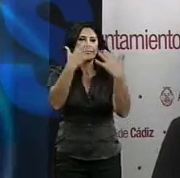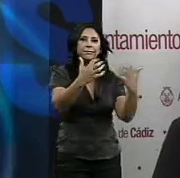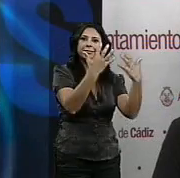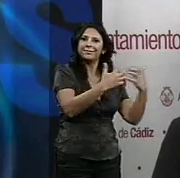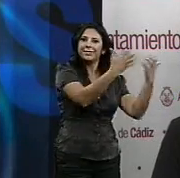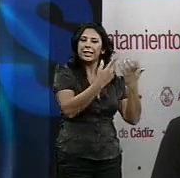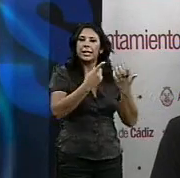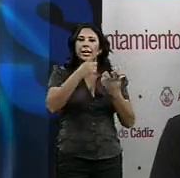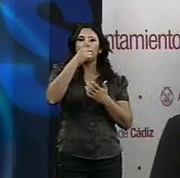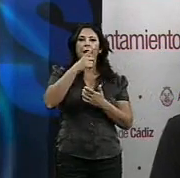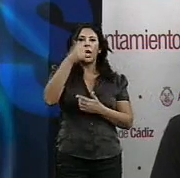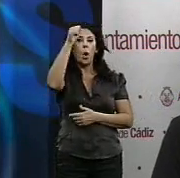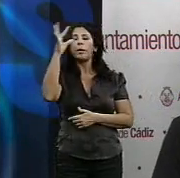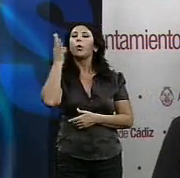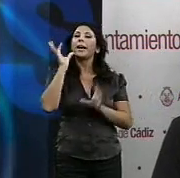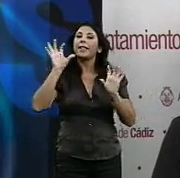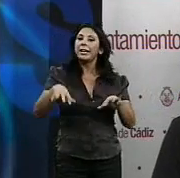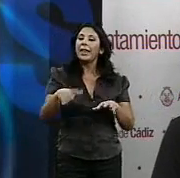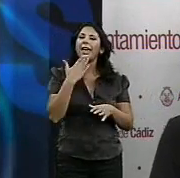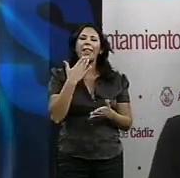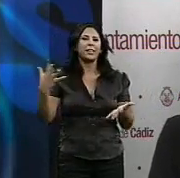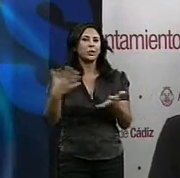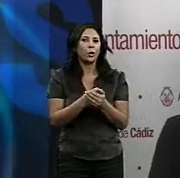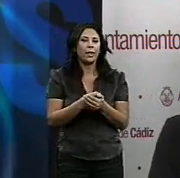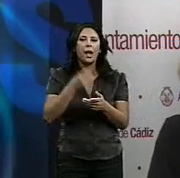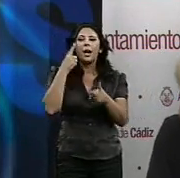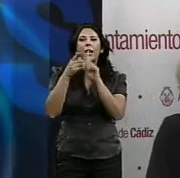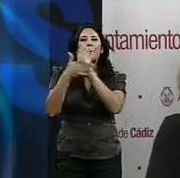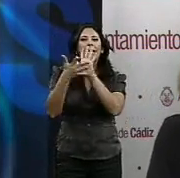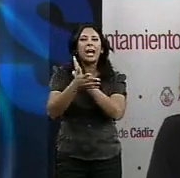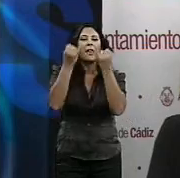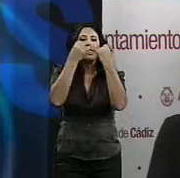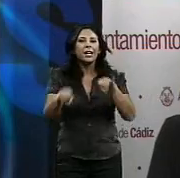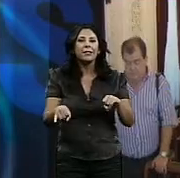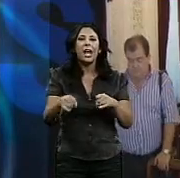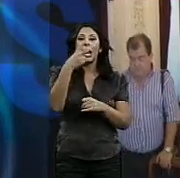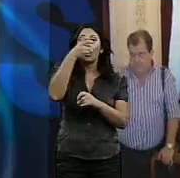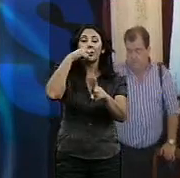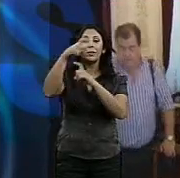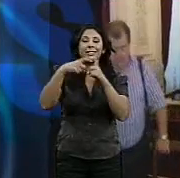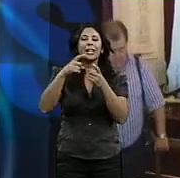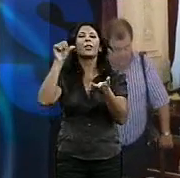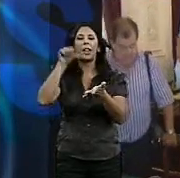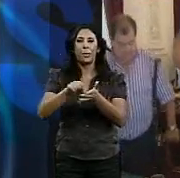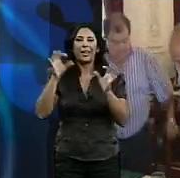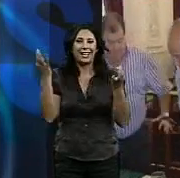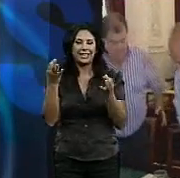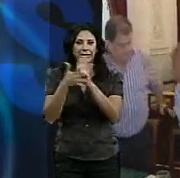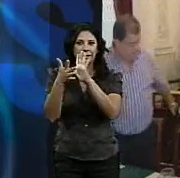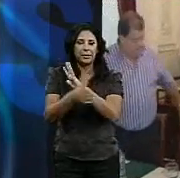todas las edades a lo que significa celebrar el Bicentenario en nuestra ciudad. Los actos se celebrarán en los espacios vecinales